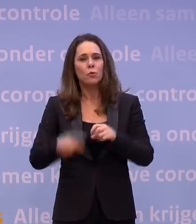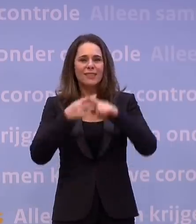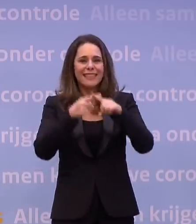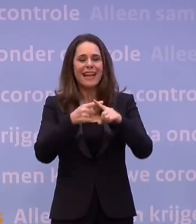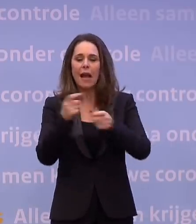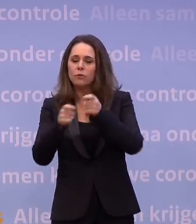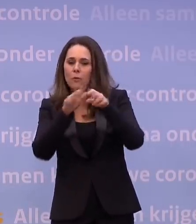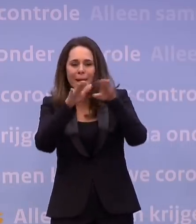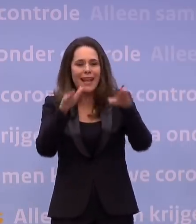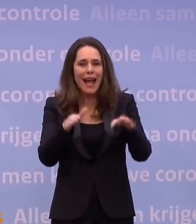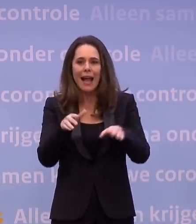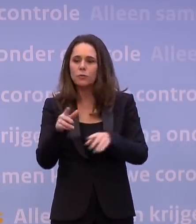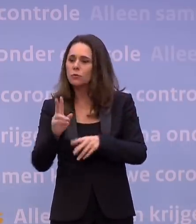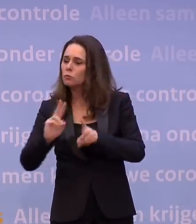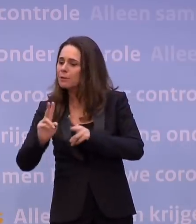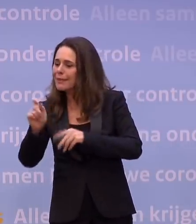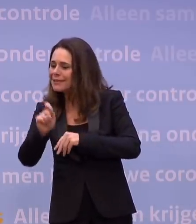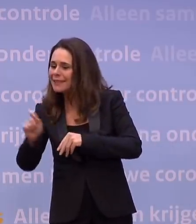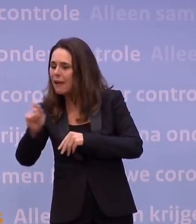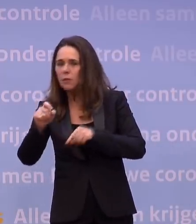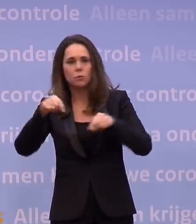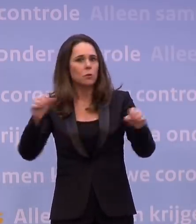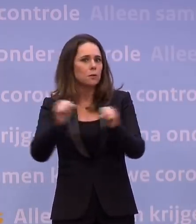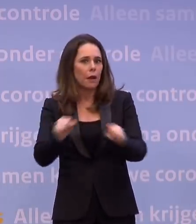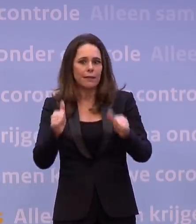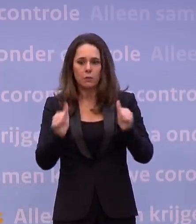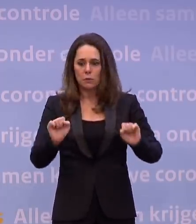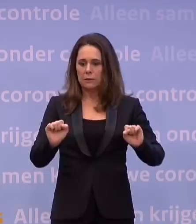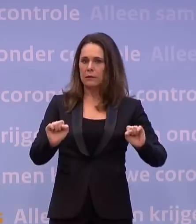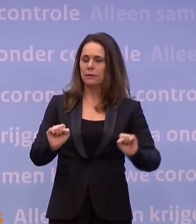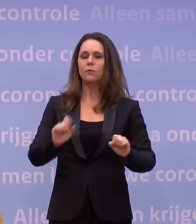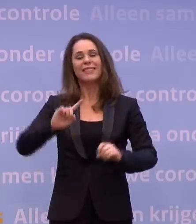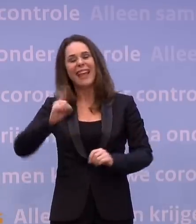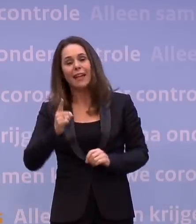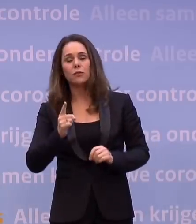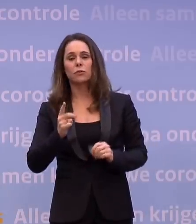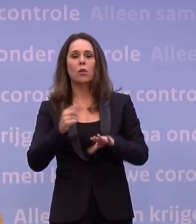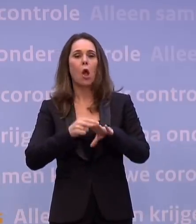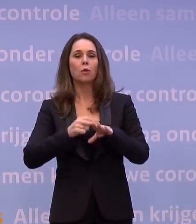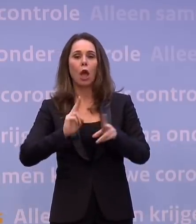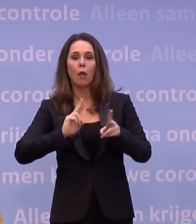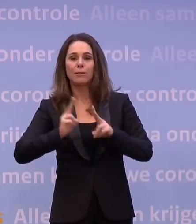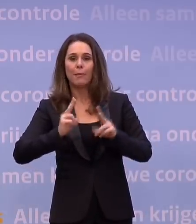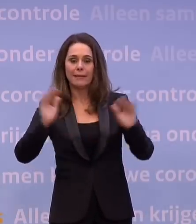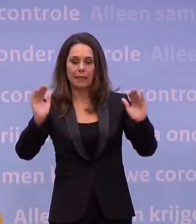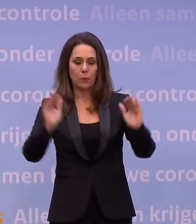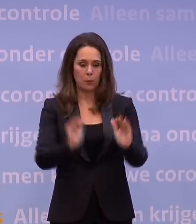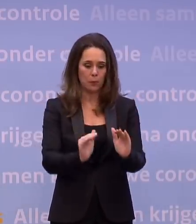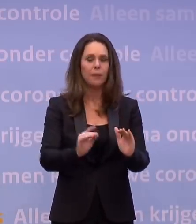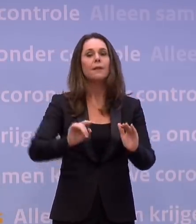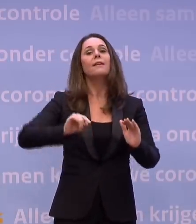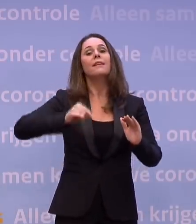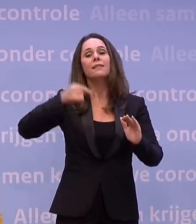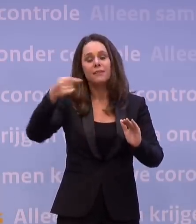in de verpleeghuizen en de huidige besmettingscijfers kunnen we dat niet. Dus allereerst moeten die besmettingen omlaag. En vervolgens moeten we de verspreiding willen vertragen, zodat die